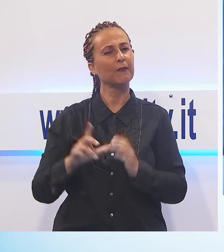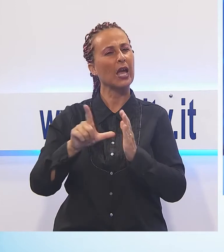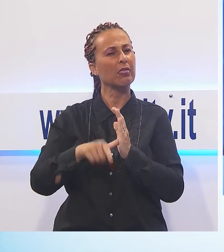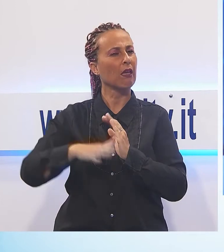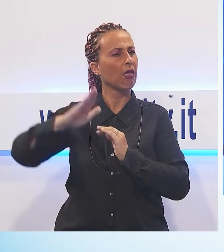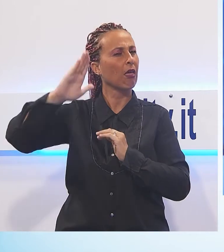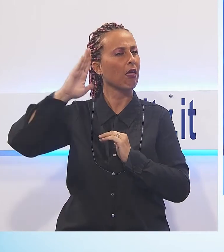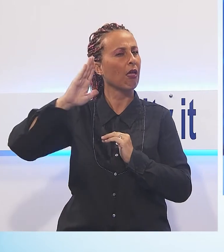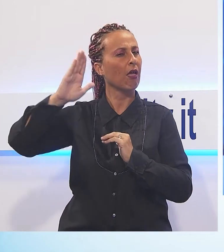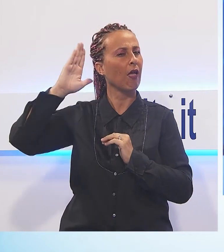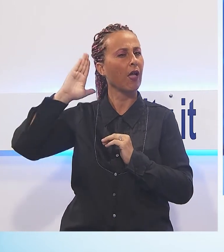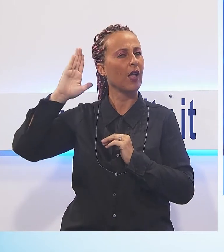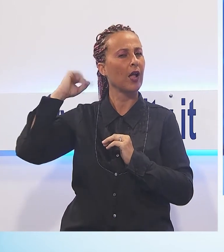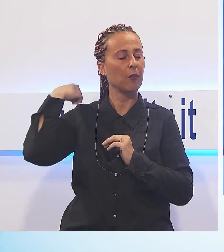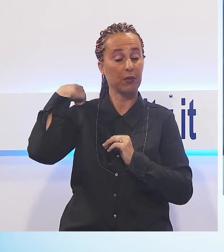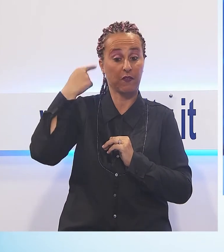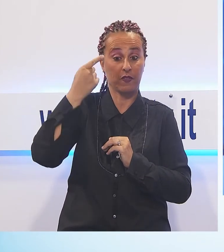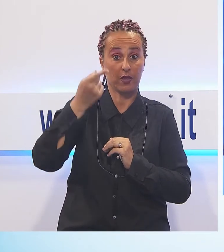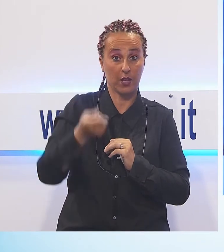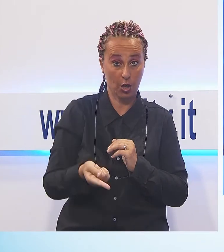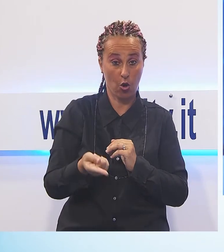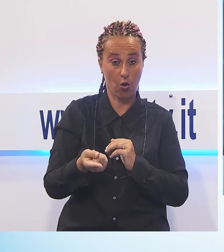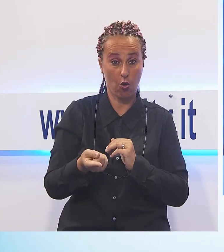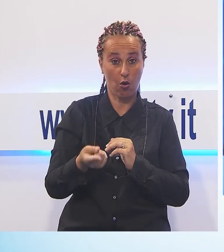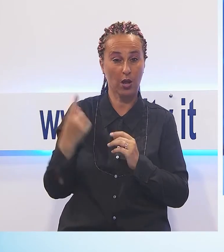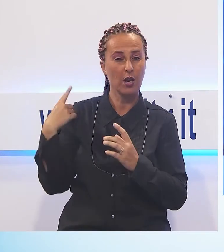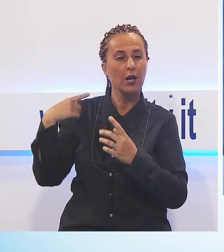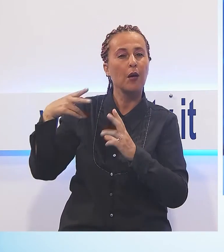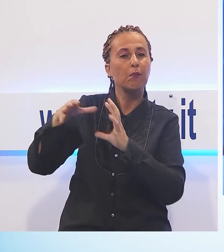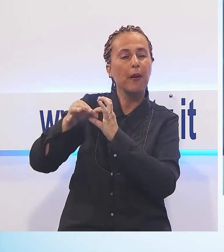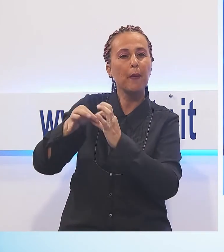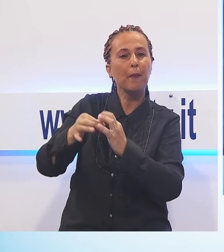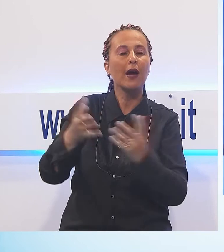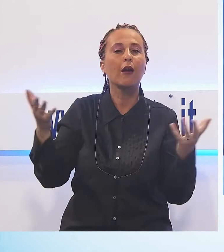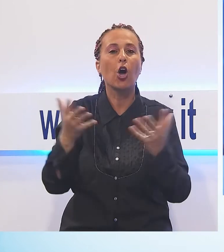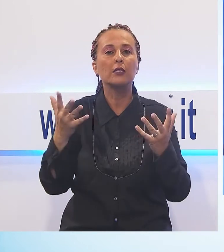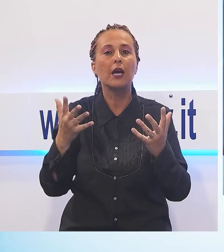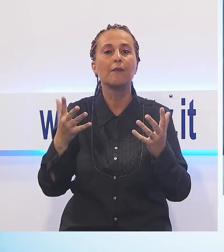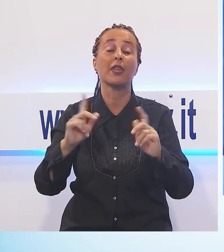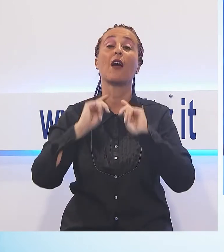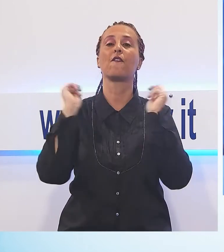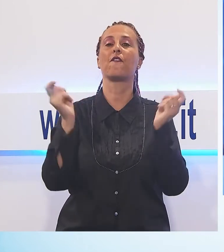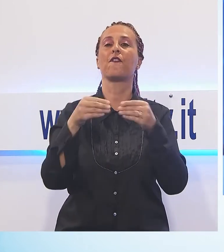definirli, alla fiera del formaggio attuale dei nostri giorni a Castelnuovo Garfagnana.